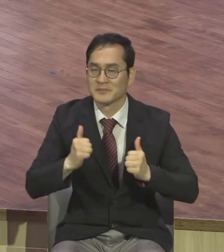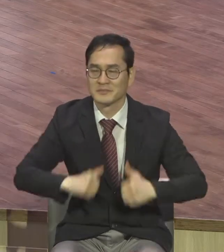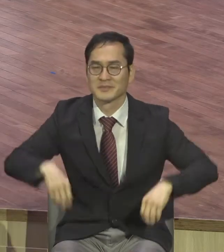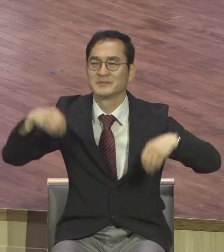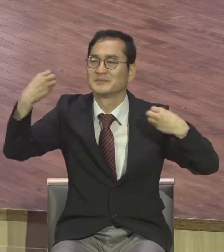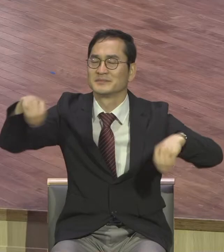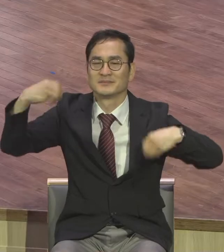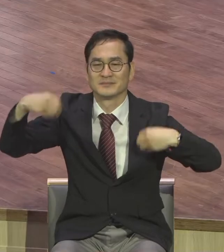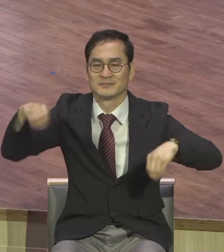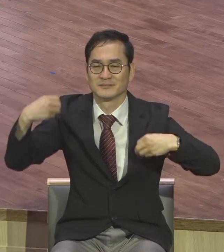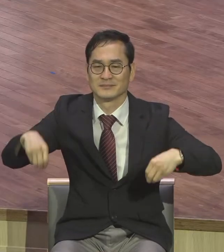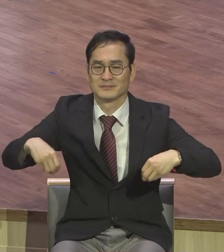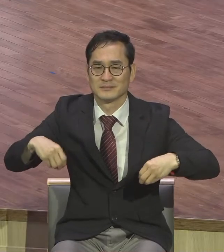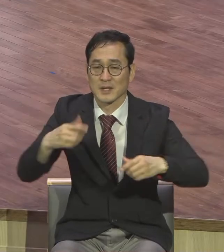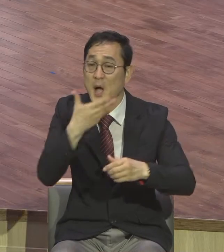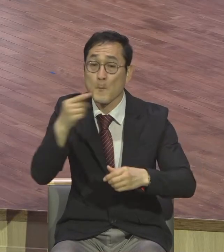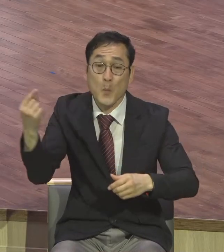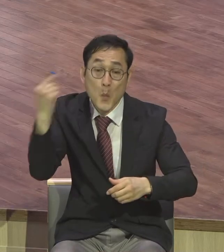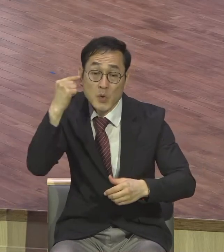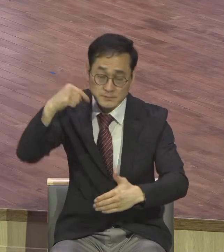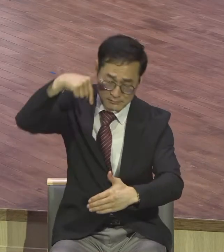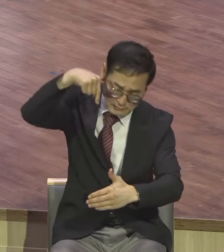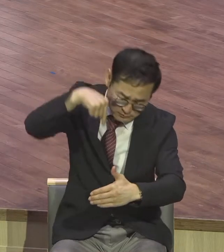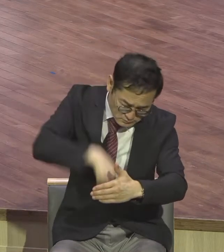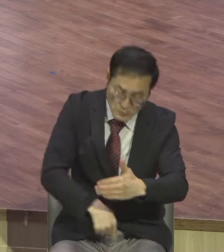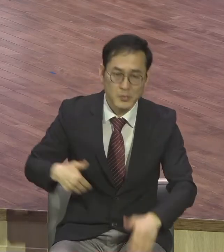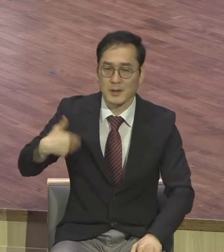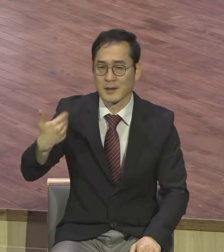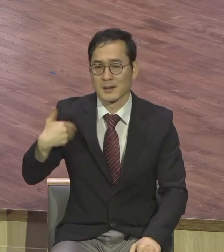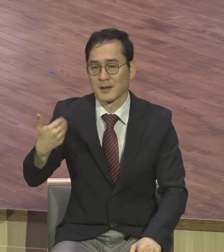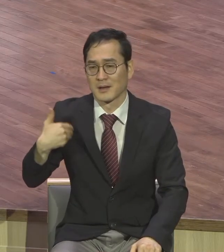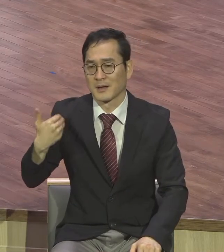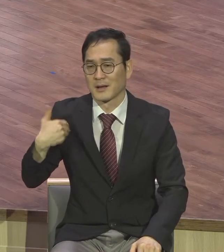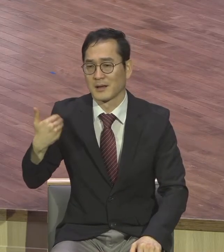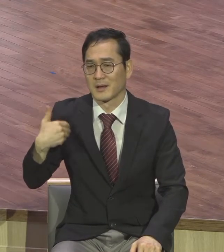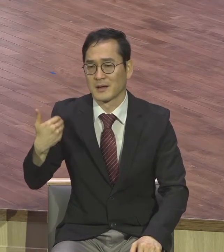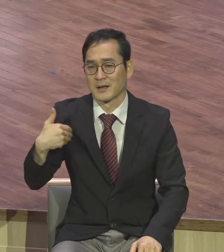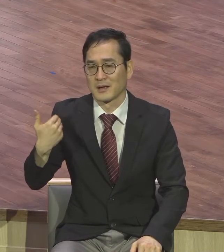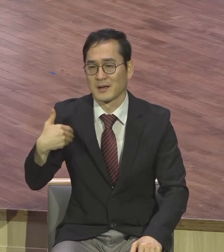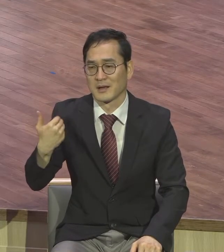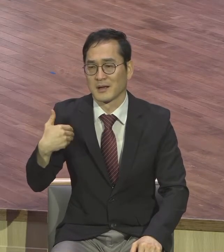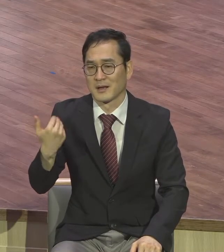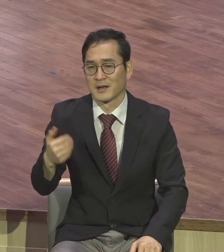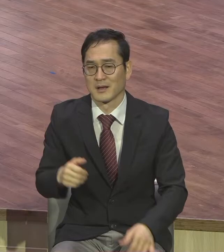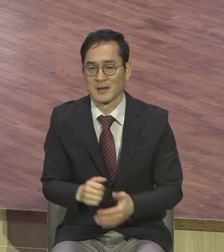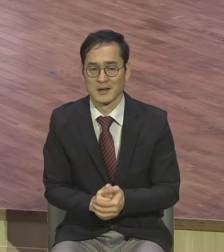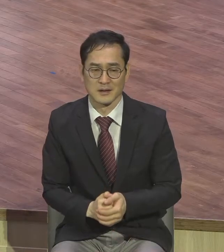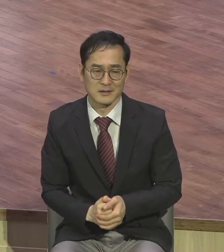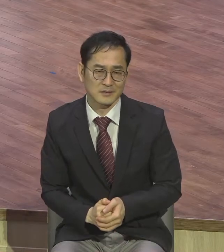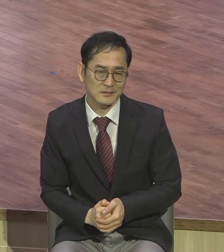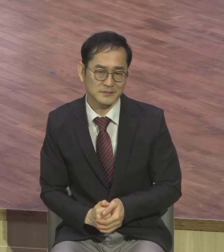맛을 못 봐. 언제 맛보겠어요. 맛 못 봅니다. 본 척하지만 본 거 아니에요.